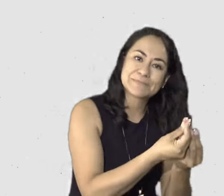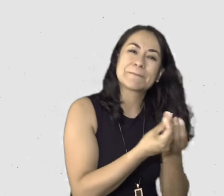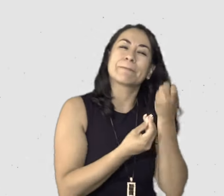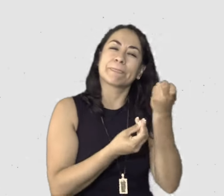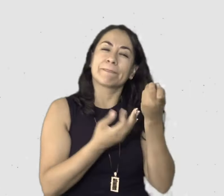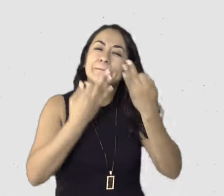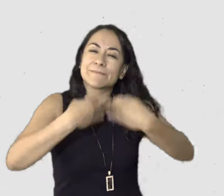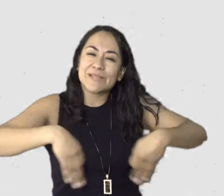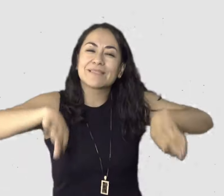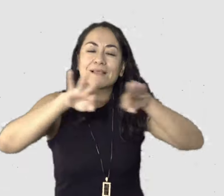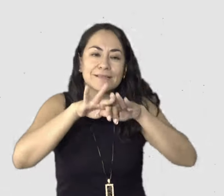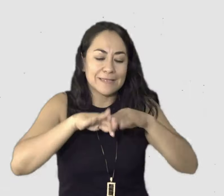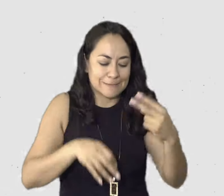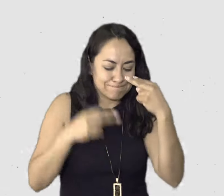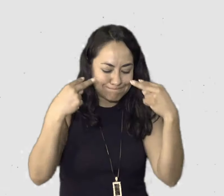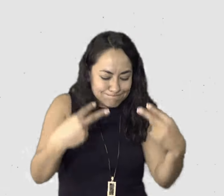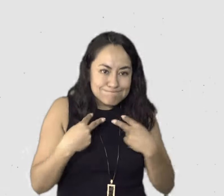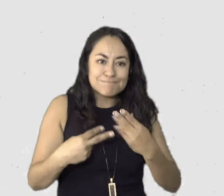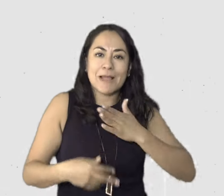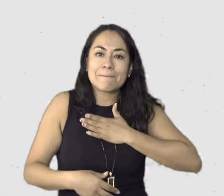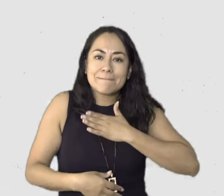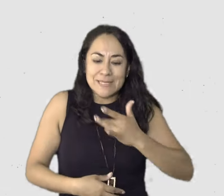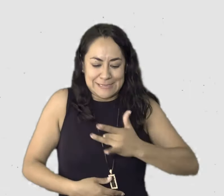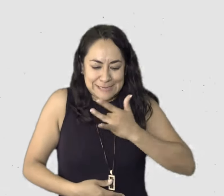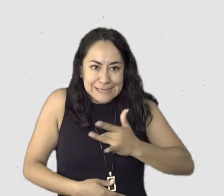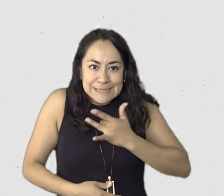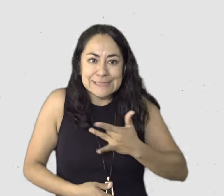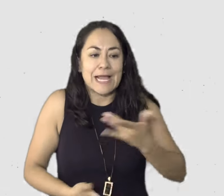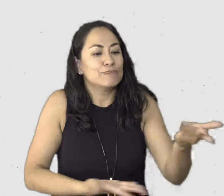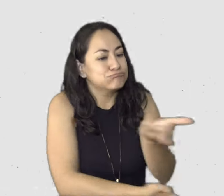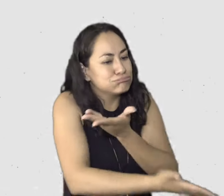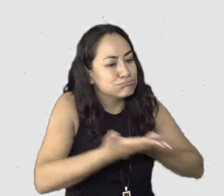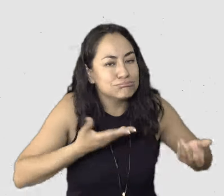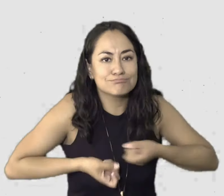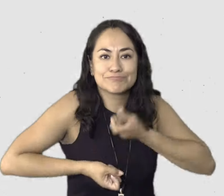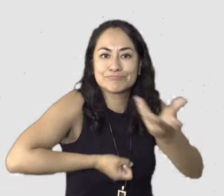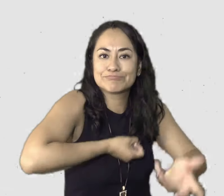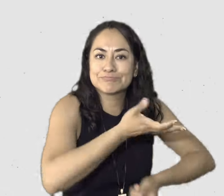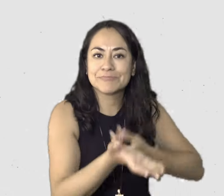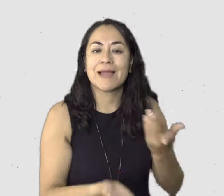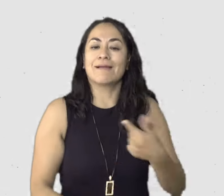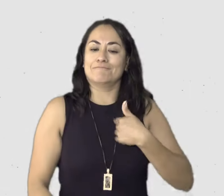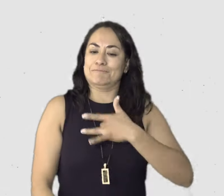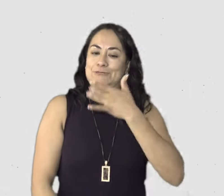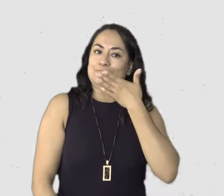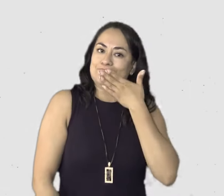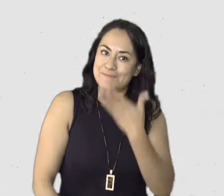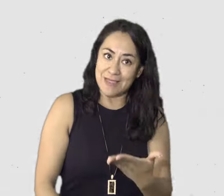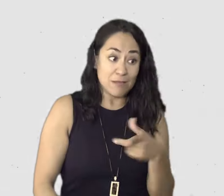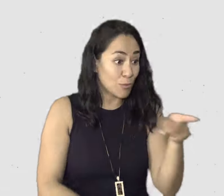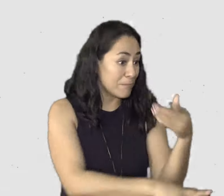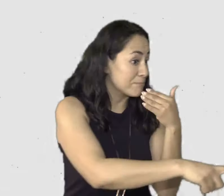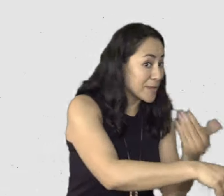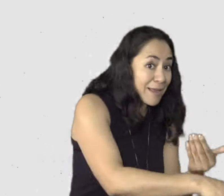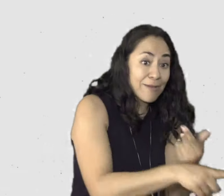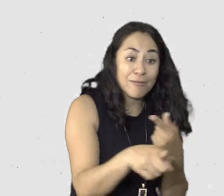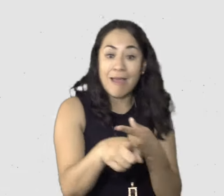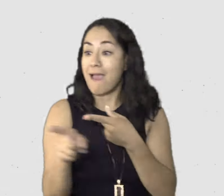permitir sentirnos y de reconocer todas esas emociones para también así estar bien nosotras para poder estar bien para ellos.